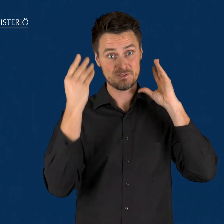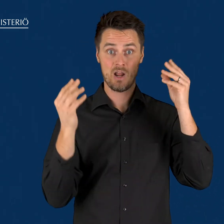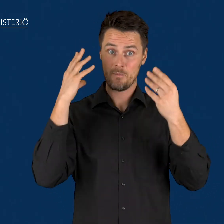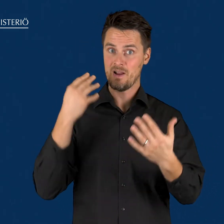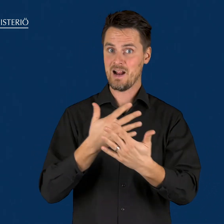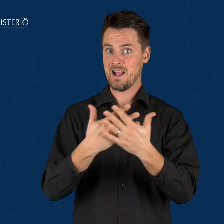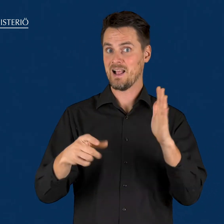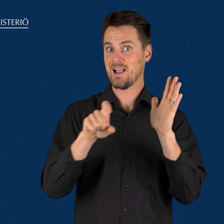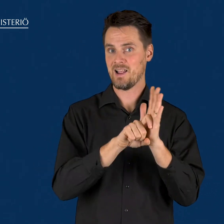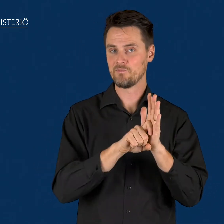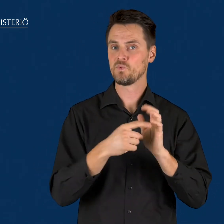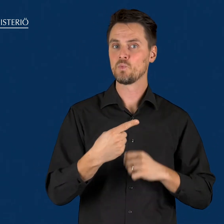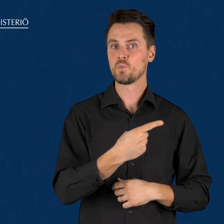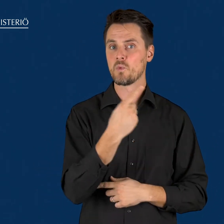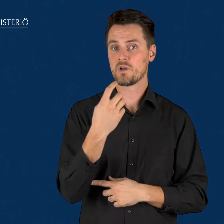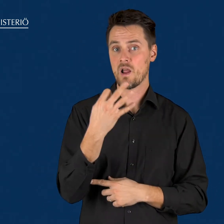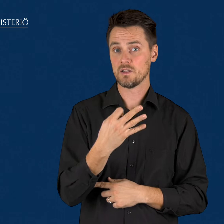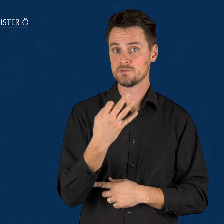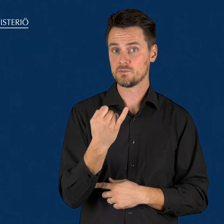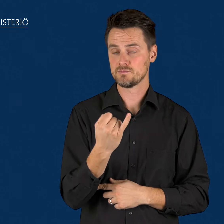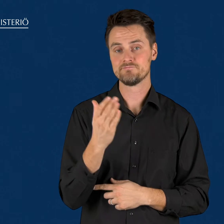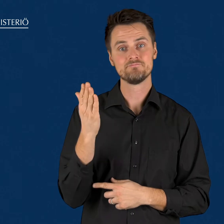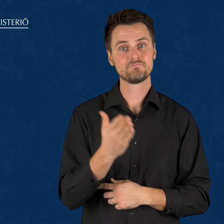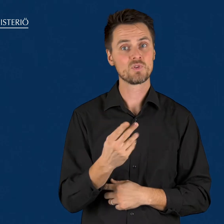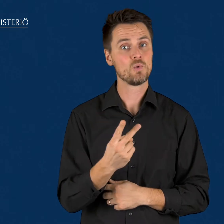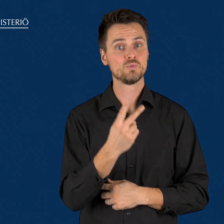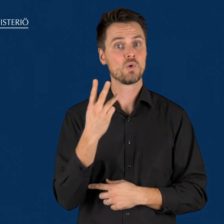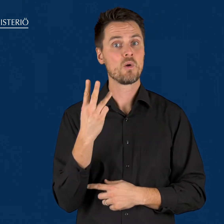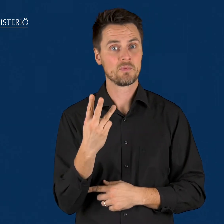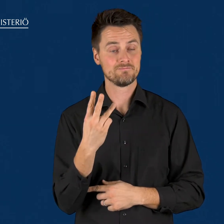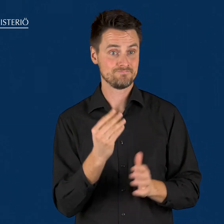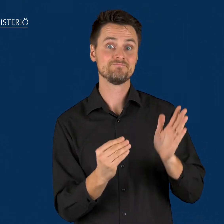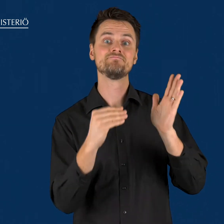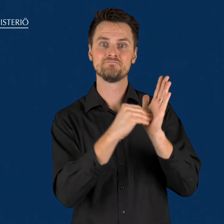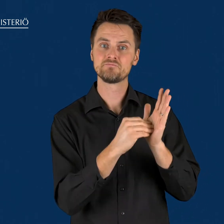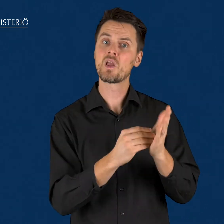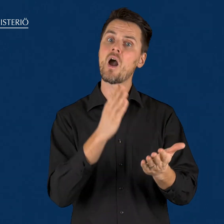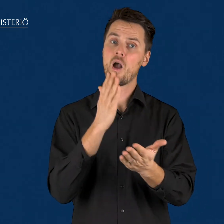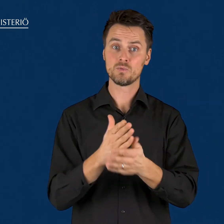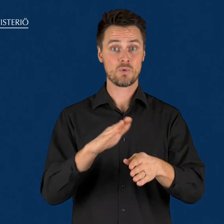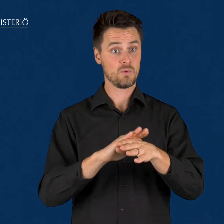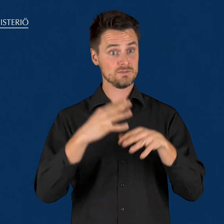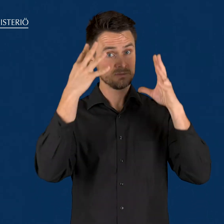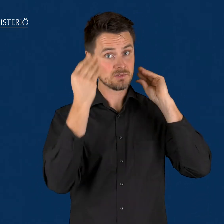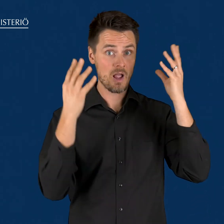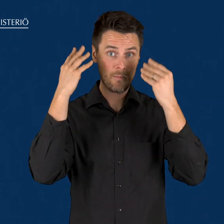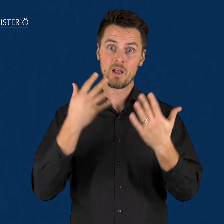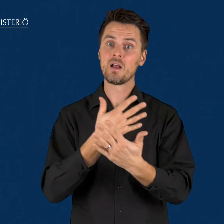Saamen kielilaissa 1086–2003 säädetään oikeudesta